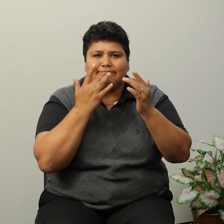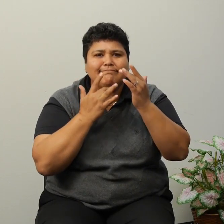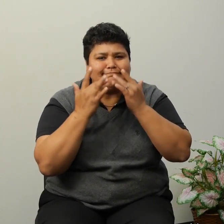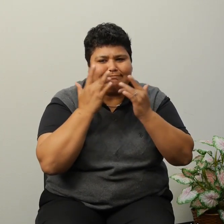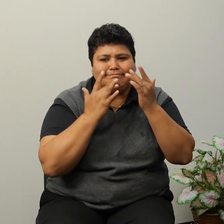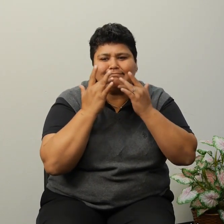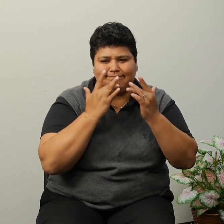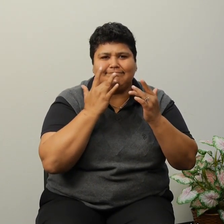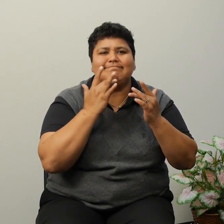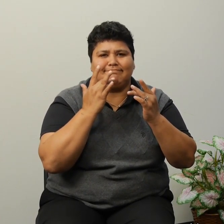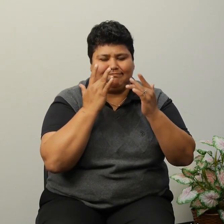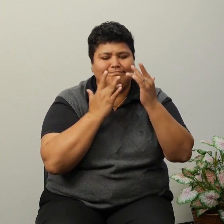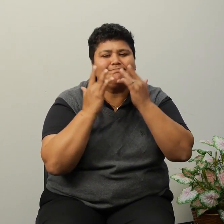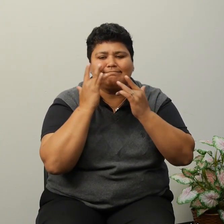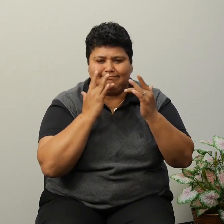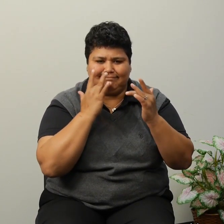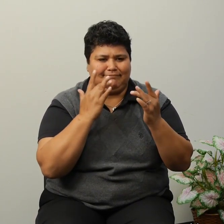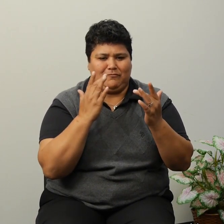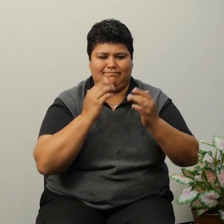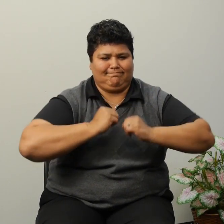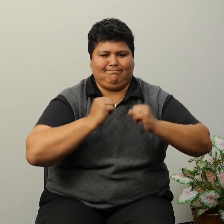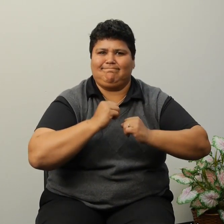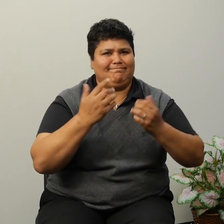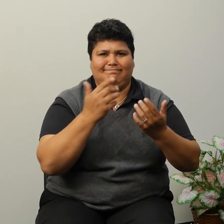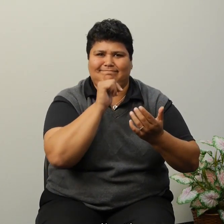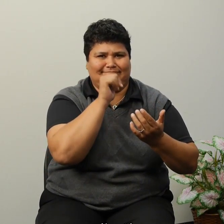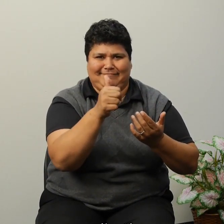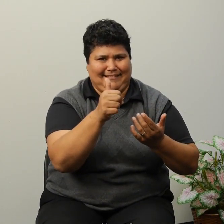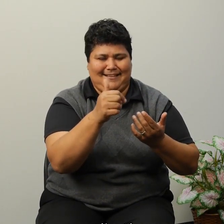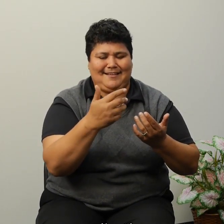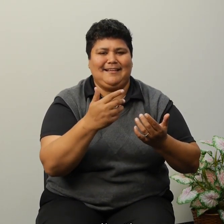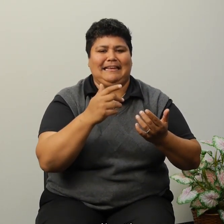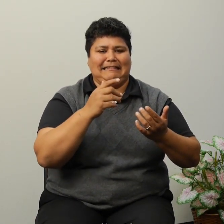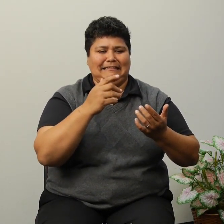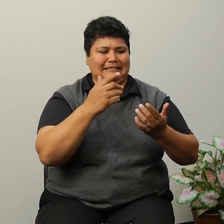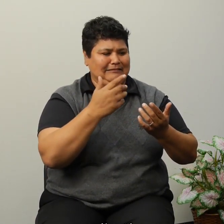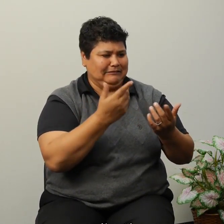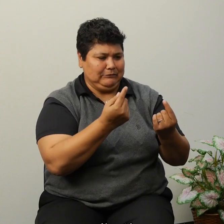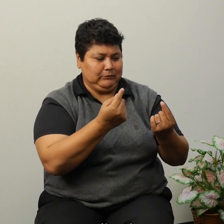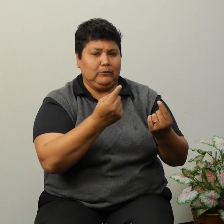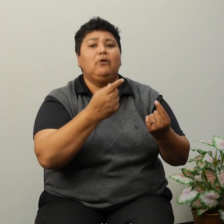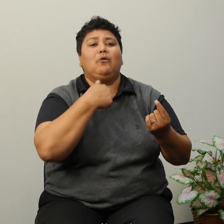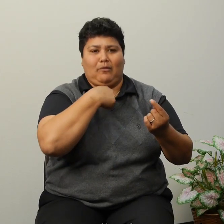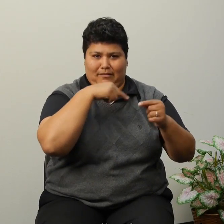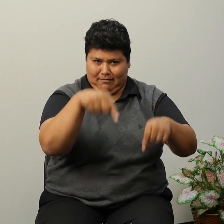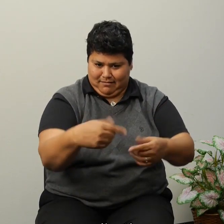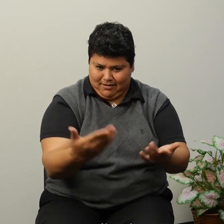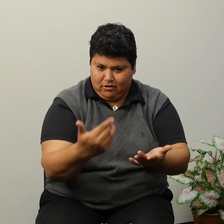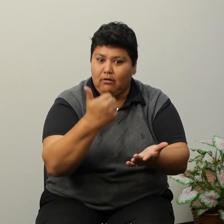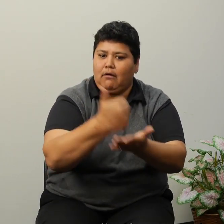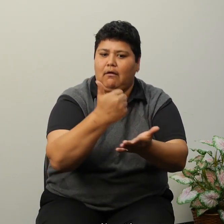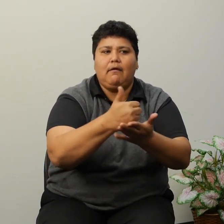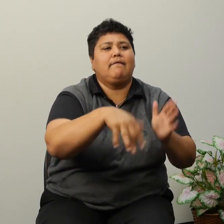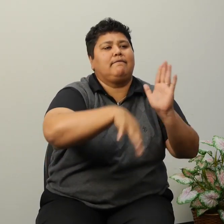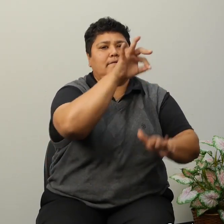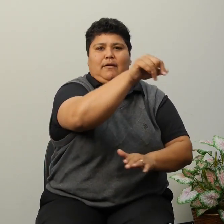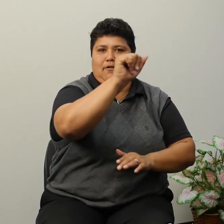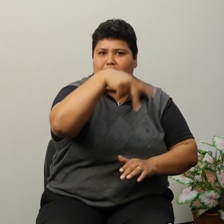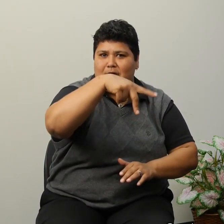su apartamento. Y él está muy contento, muy feliz, y yo también.